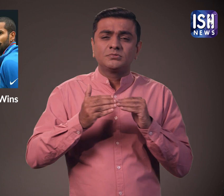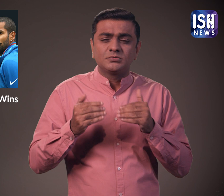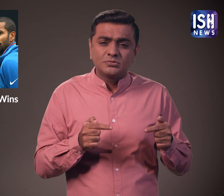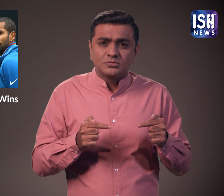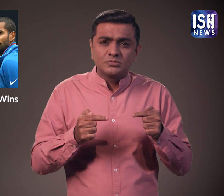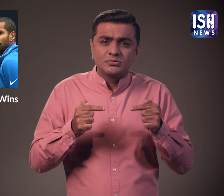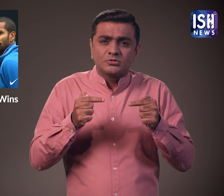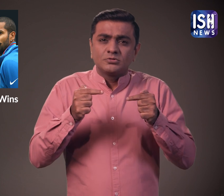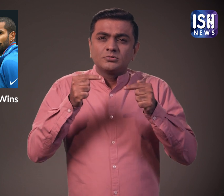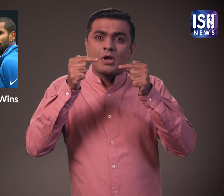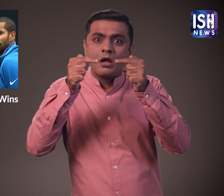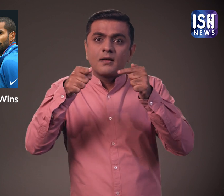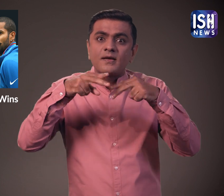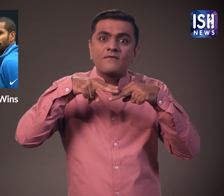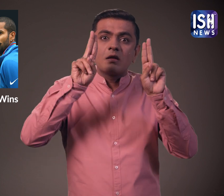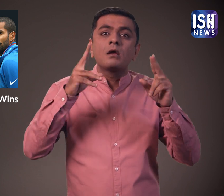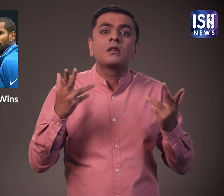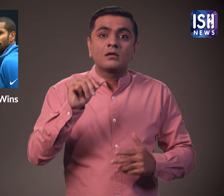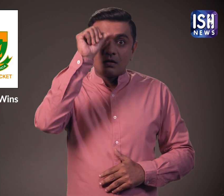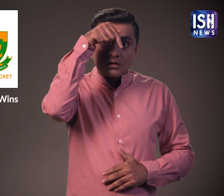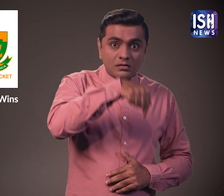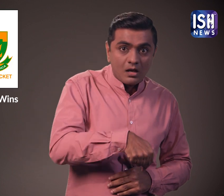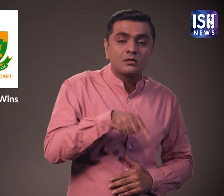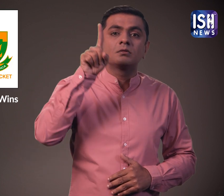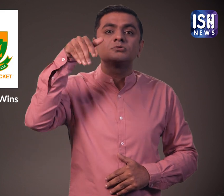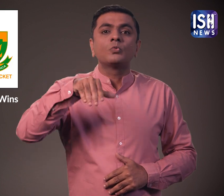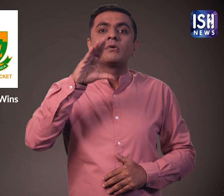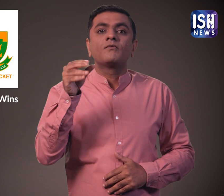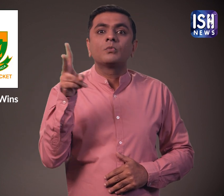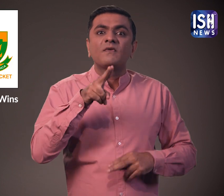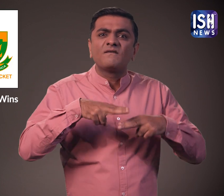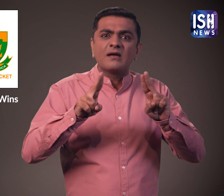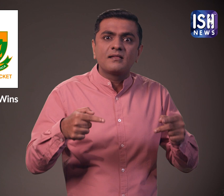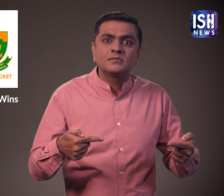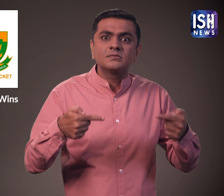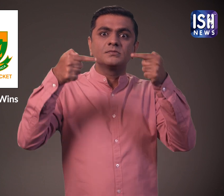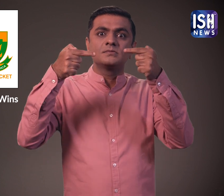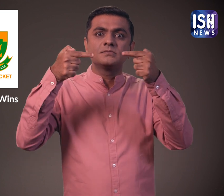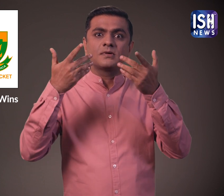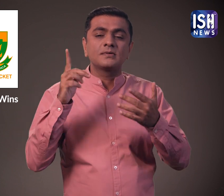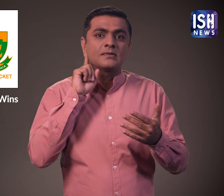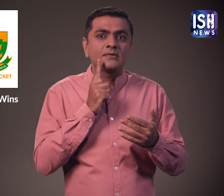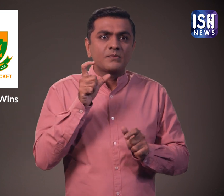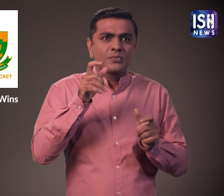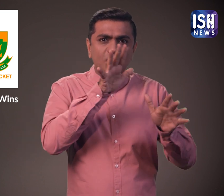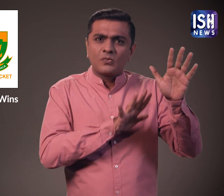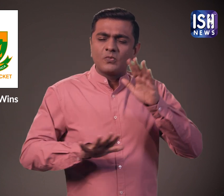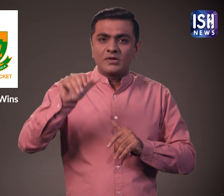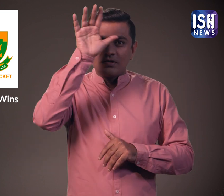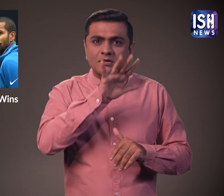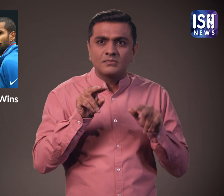भारत और दक्षिन अफरिका के बीच खेला गया। डेफ और सुनने वाले दोनों